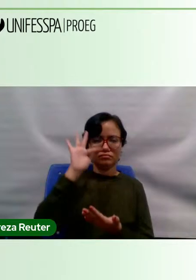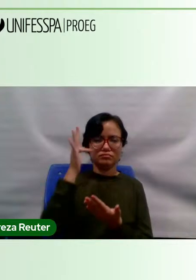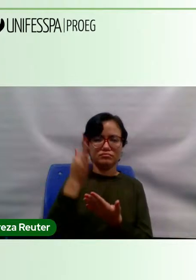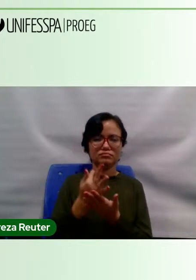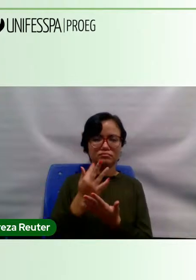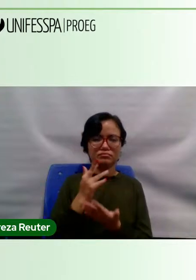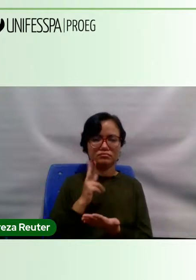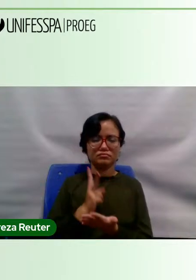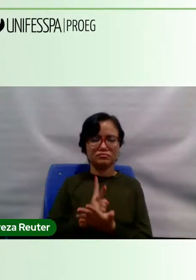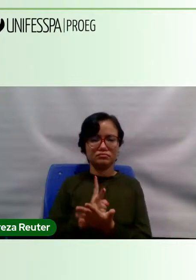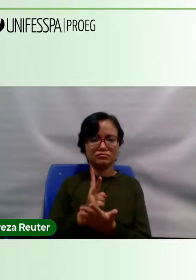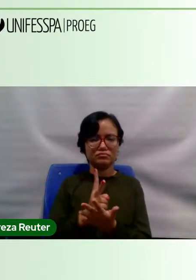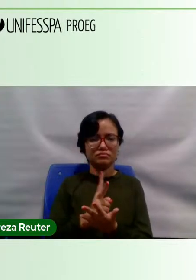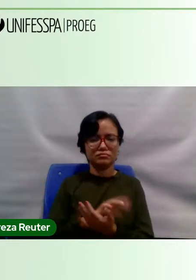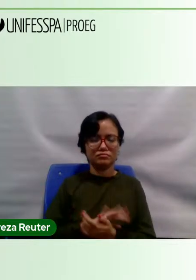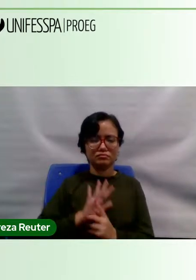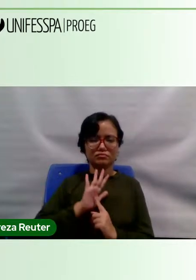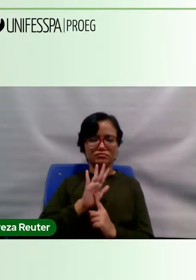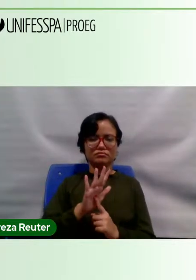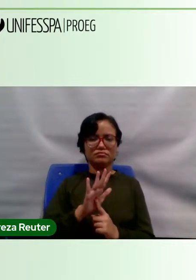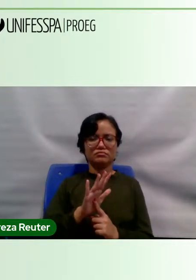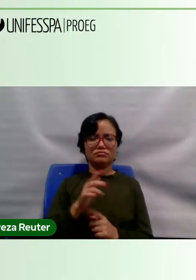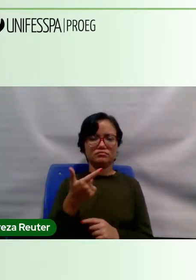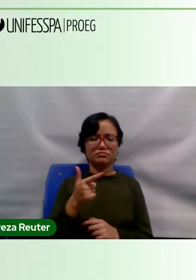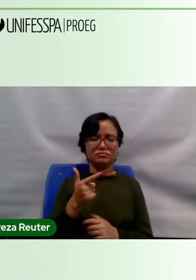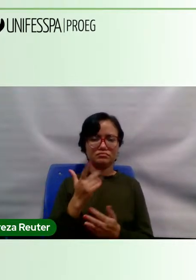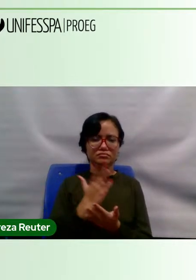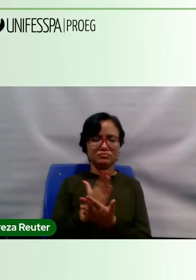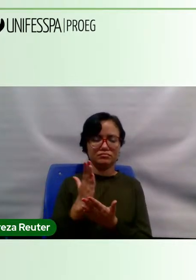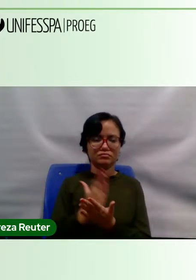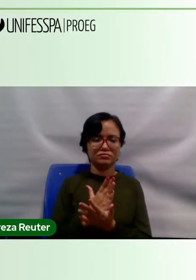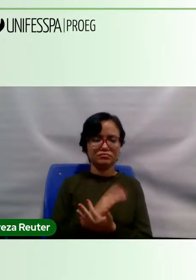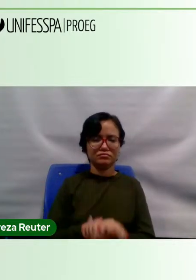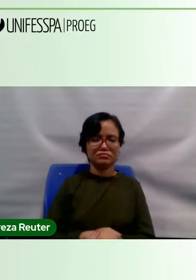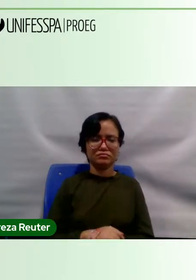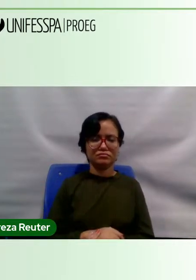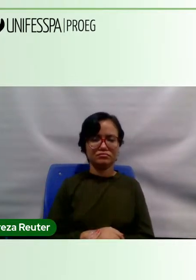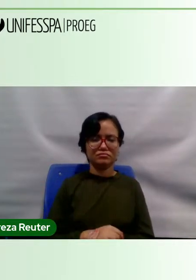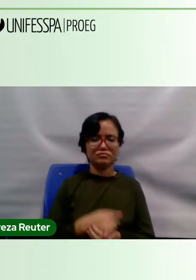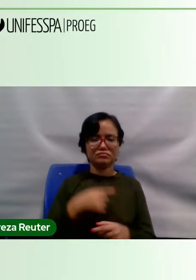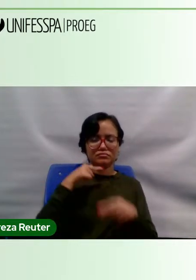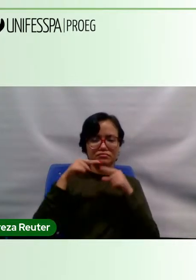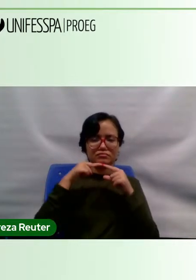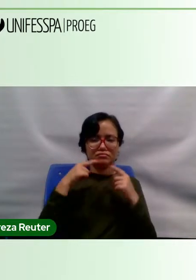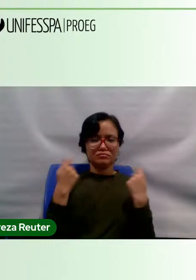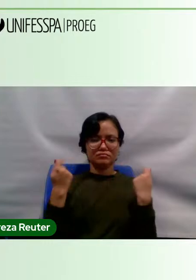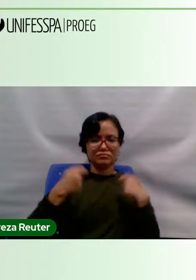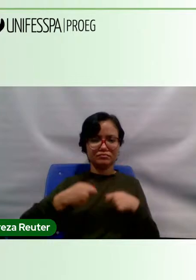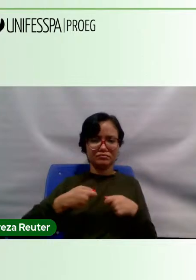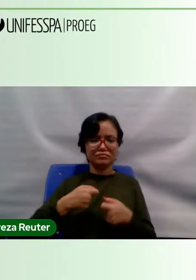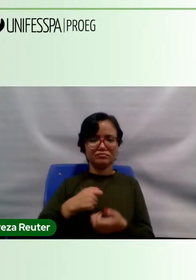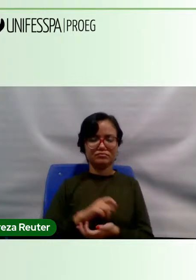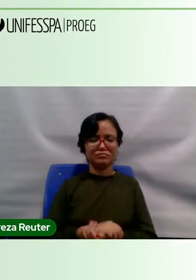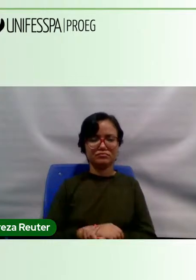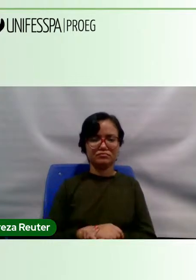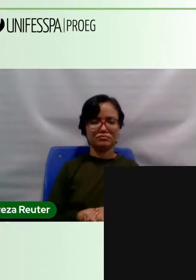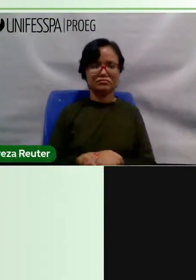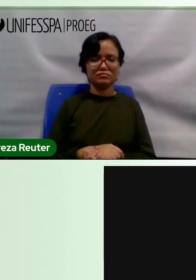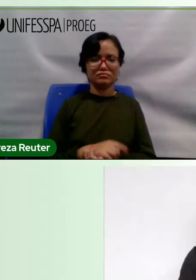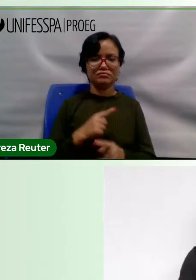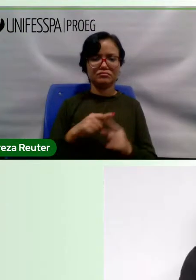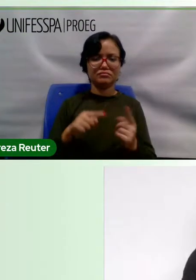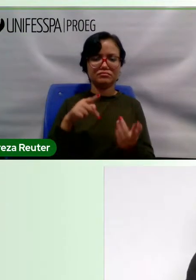se colocaram, e não há uma separação entre eles, são diálogos possíveis, mas que na